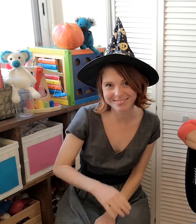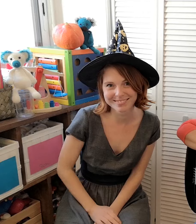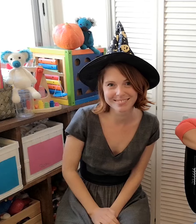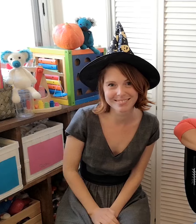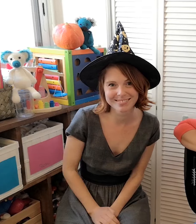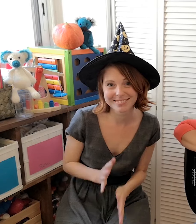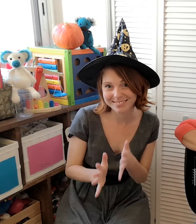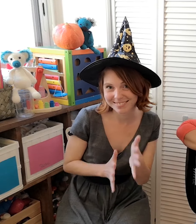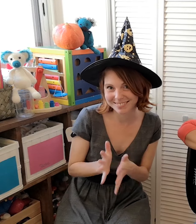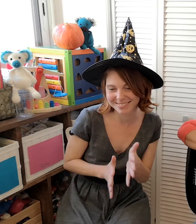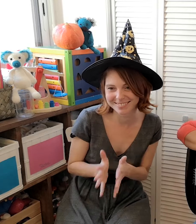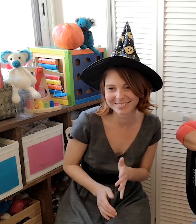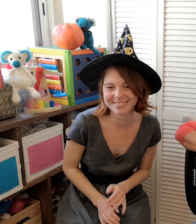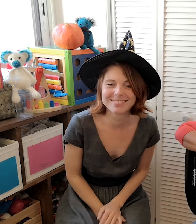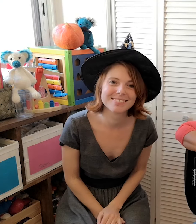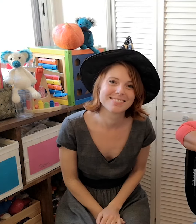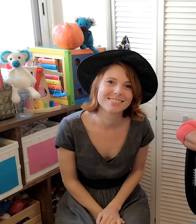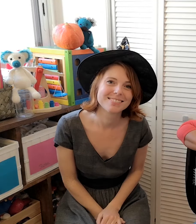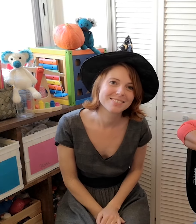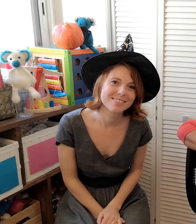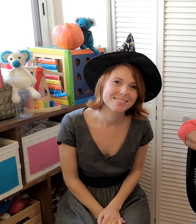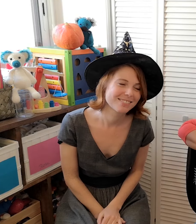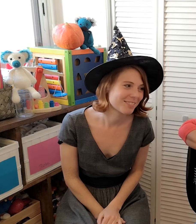La chanson à l'intérieur d'une citrouille